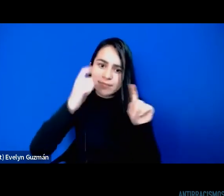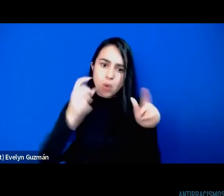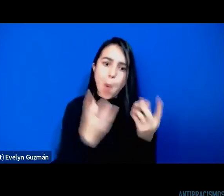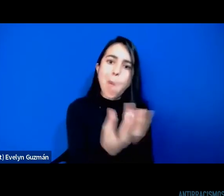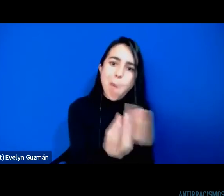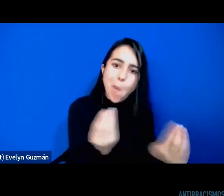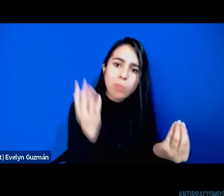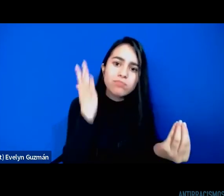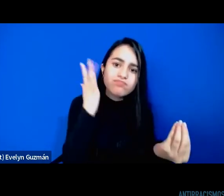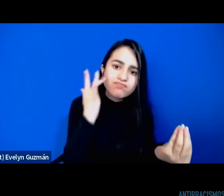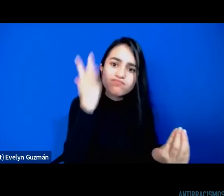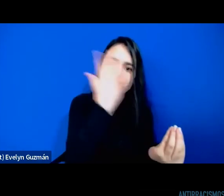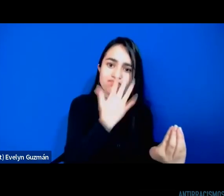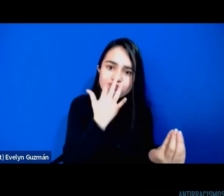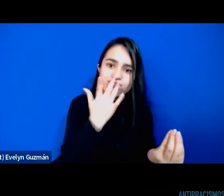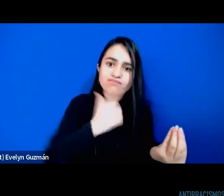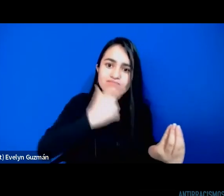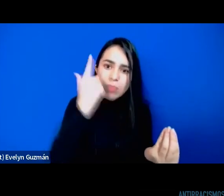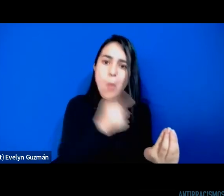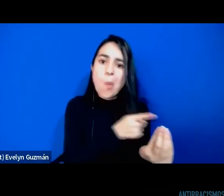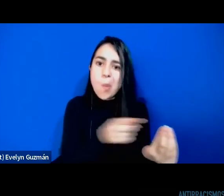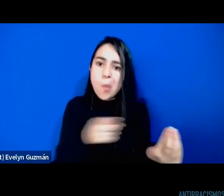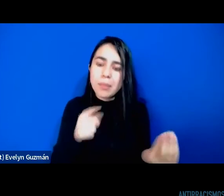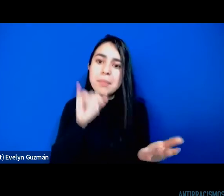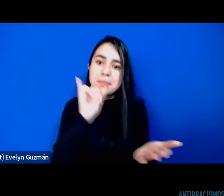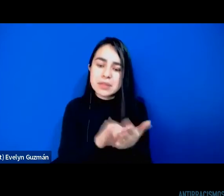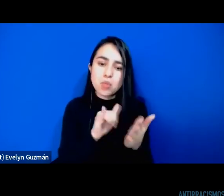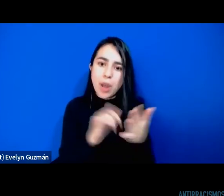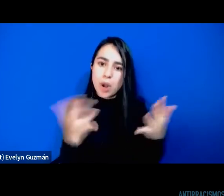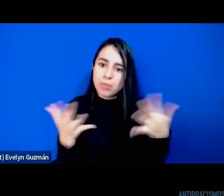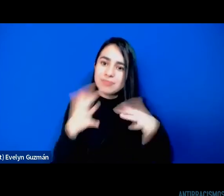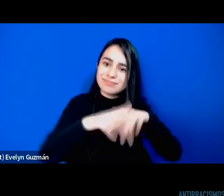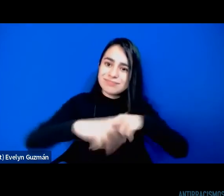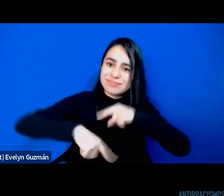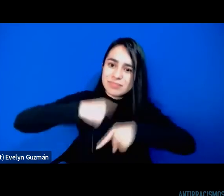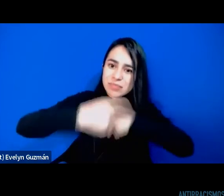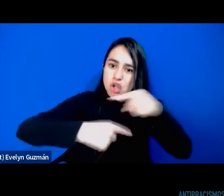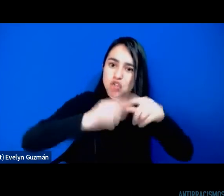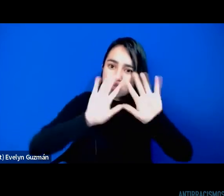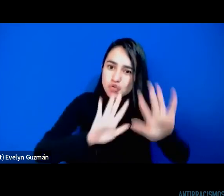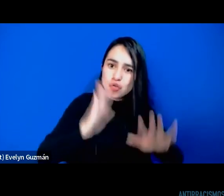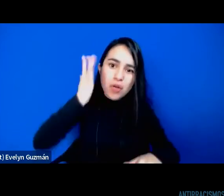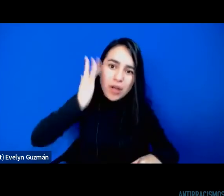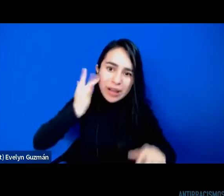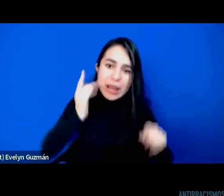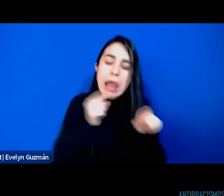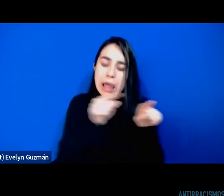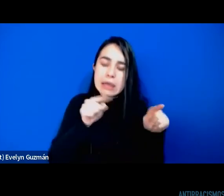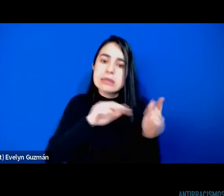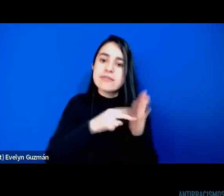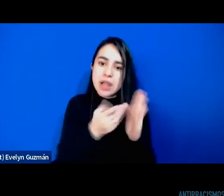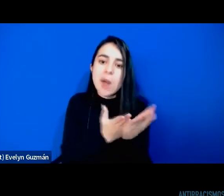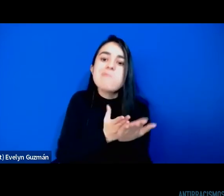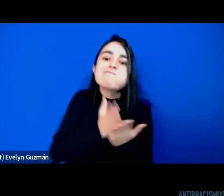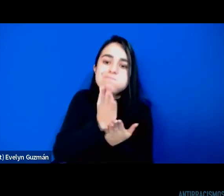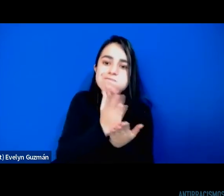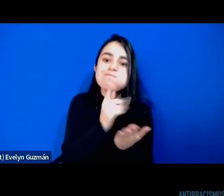reflexividad sobre lo que ha hecho el mestizaje pues hace que persista